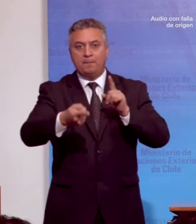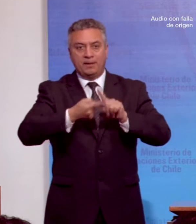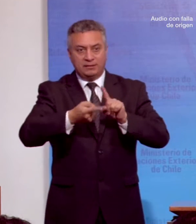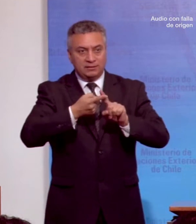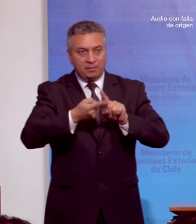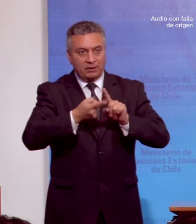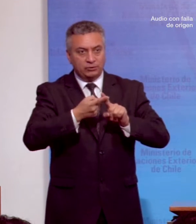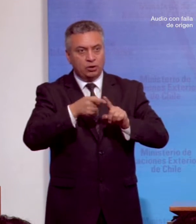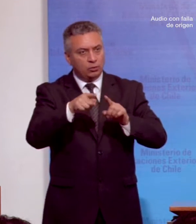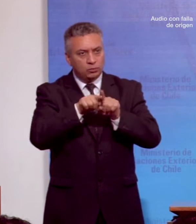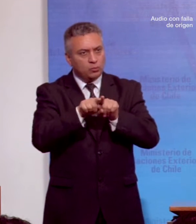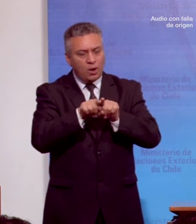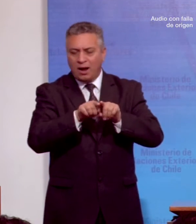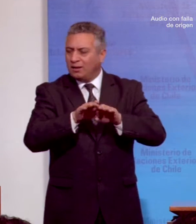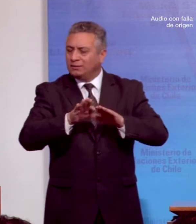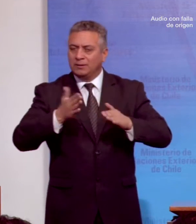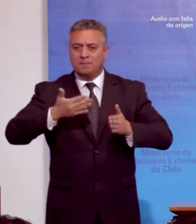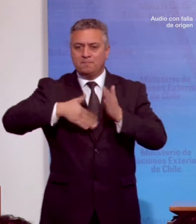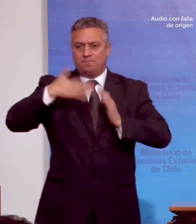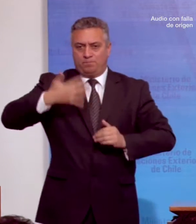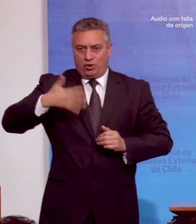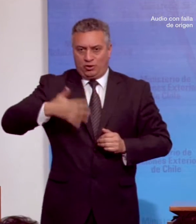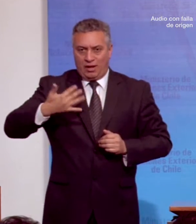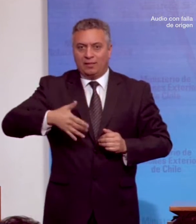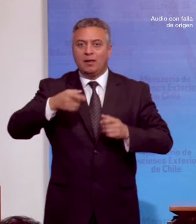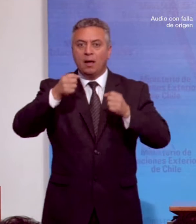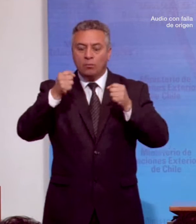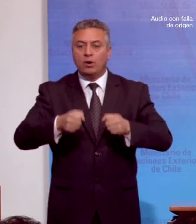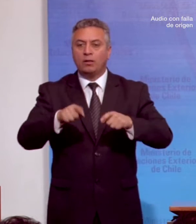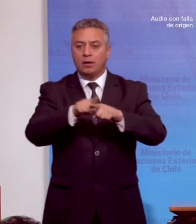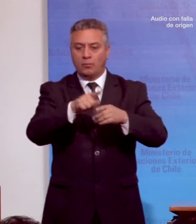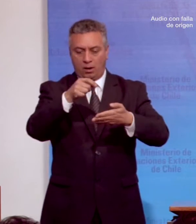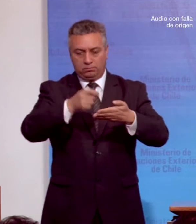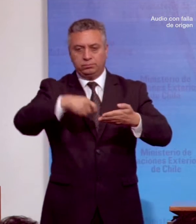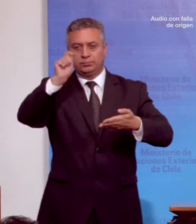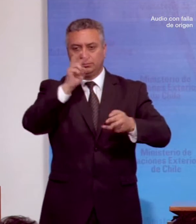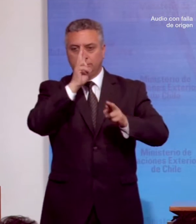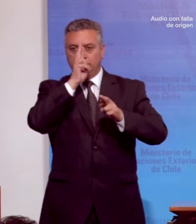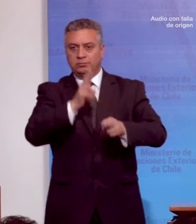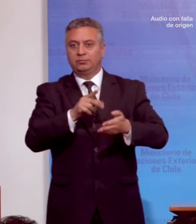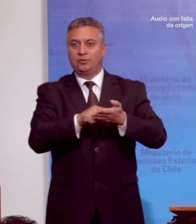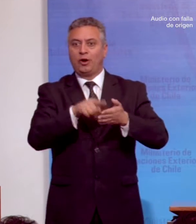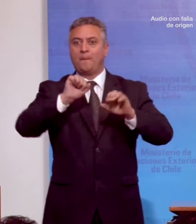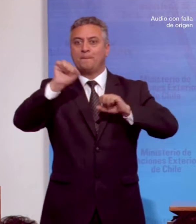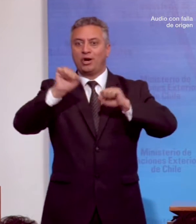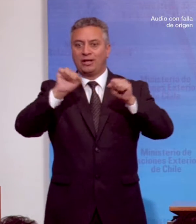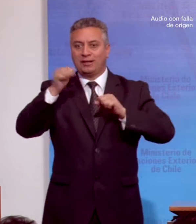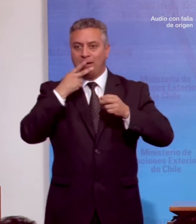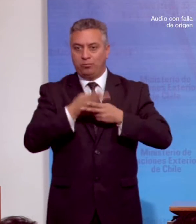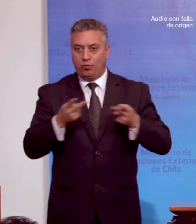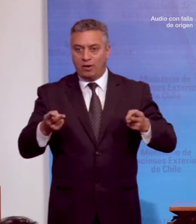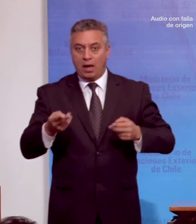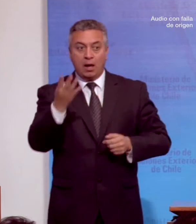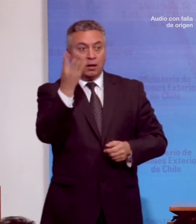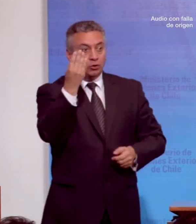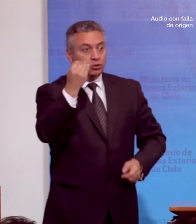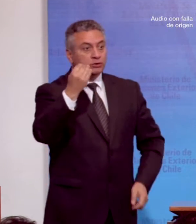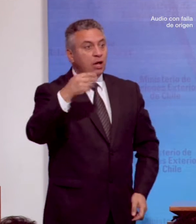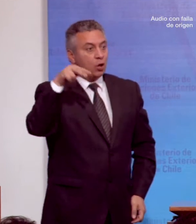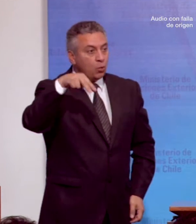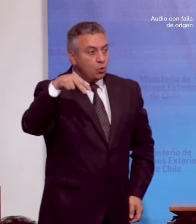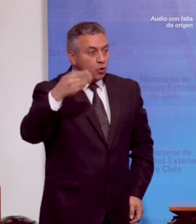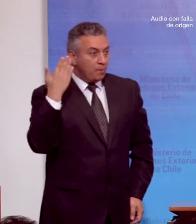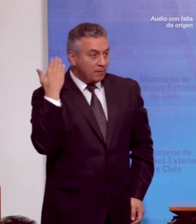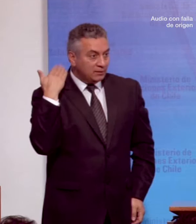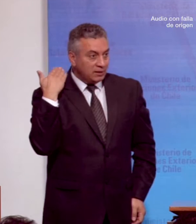esencial para ser más pertinente y legítima a las políticas públicas. El 14 de junio recién pasado, la Comisión